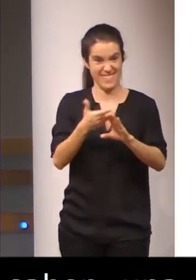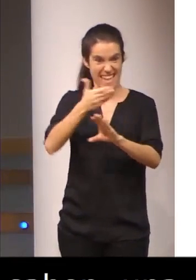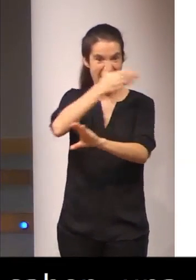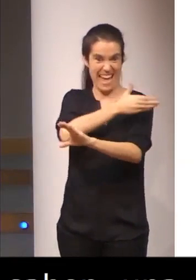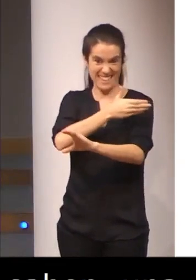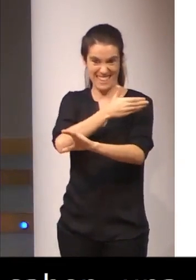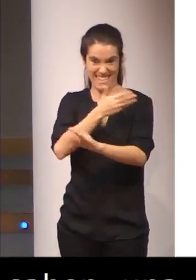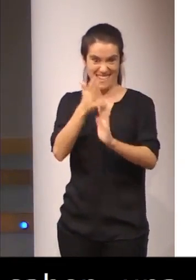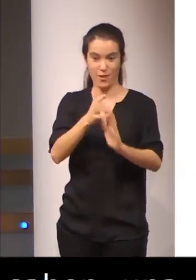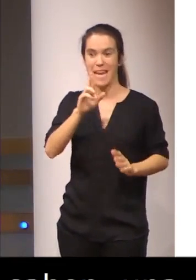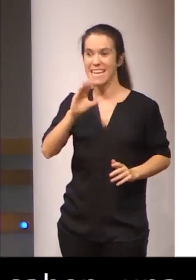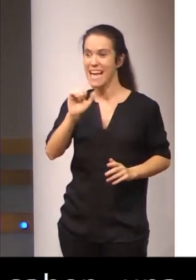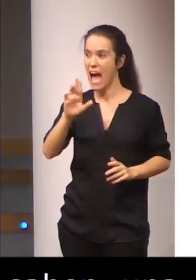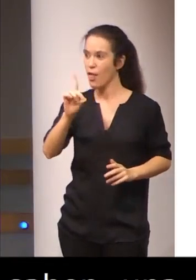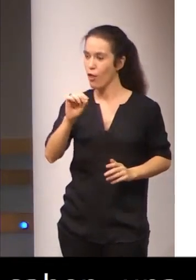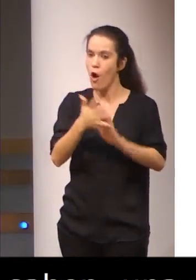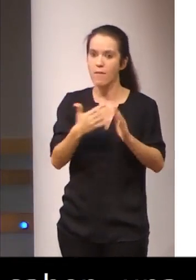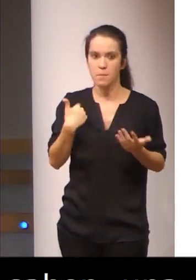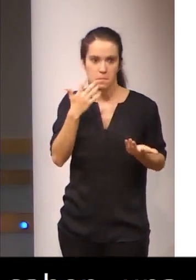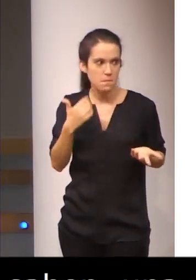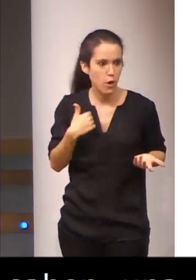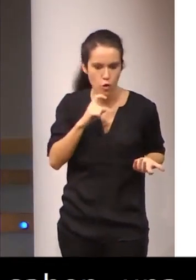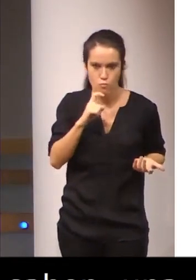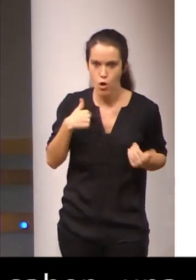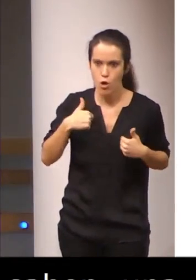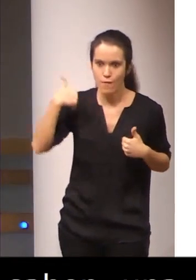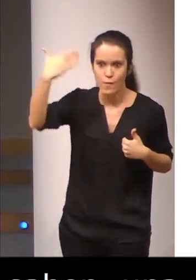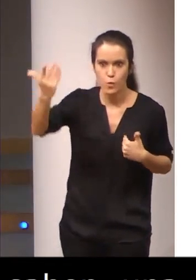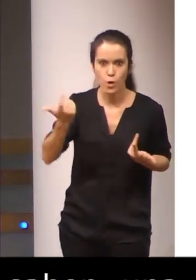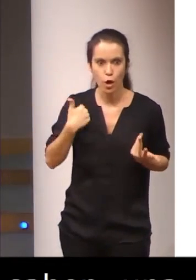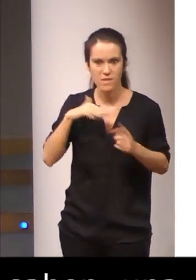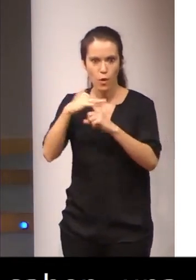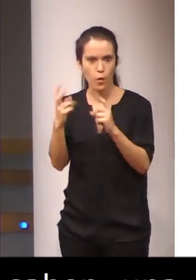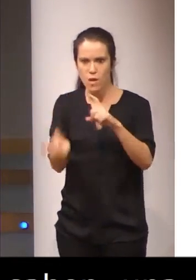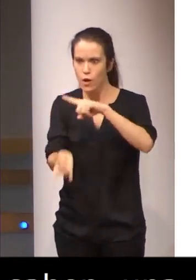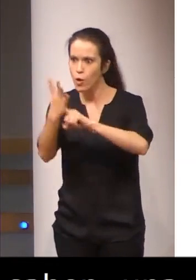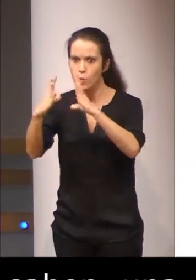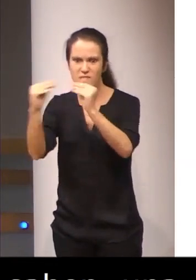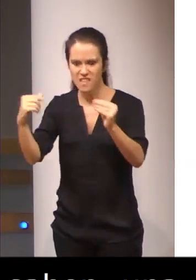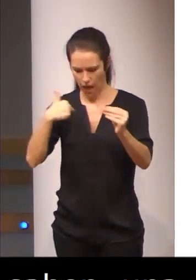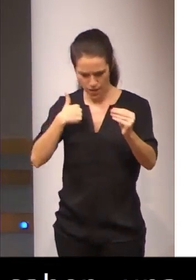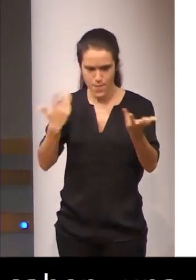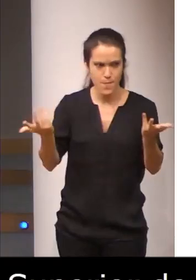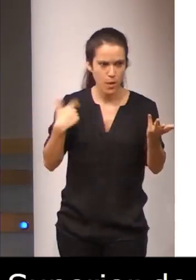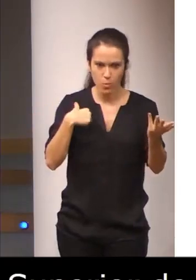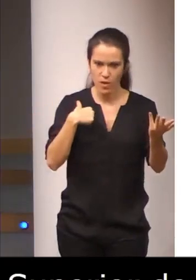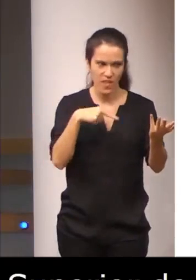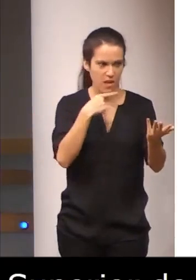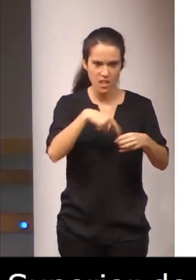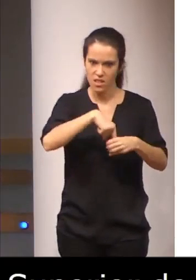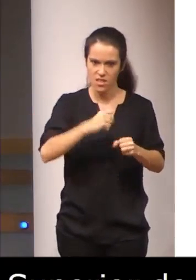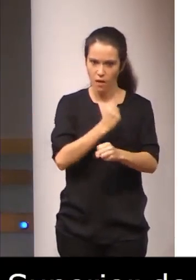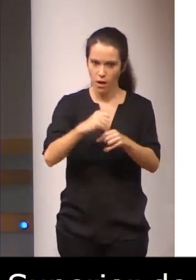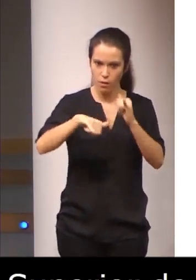Ricardo, en tanto en cuanto consideran que quizás la nueva situación puede acarrear que le quiten el puesto de trabajo.